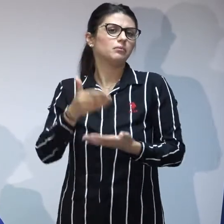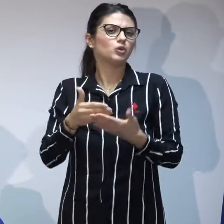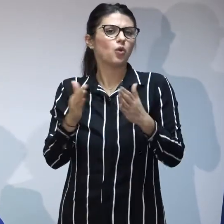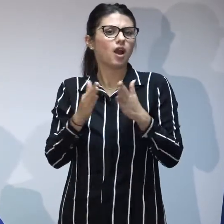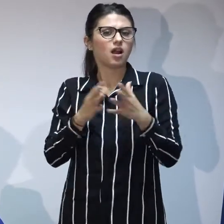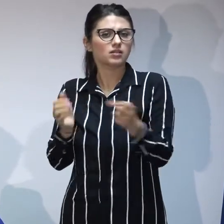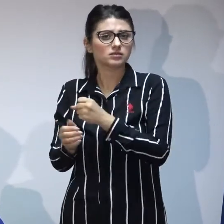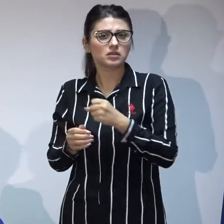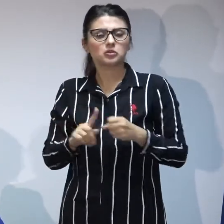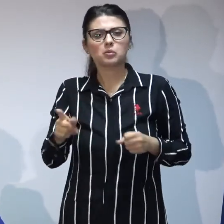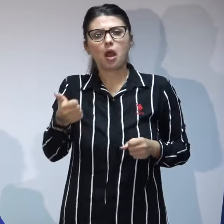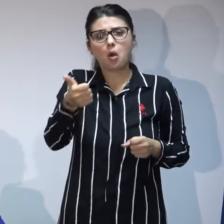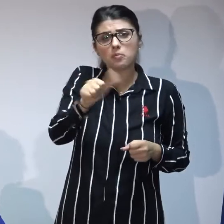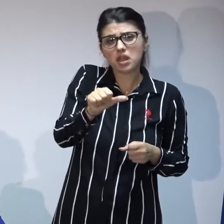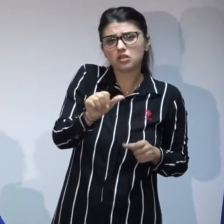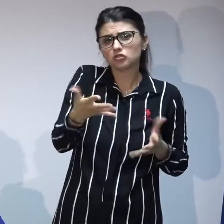adopții pe an